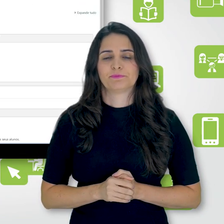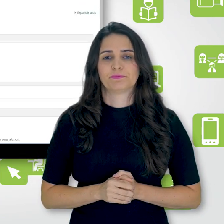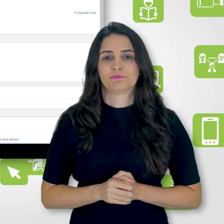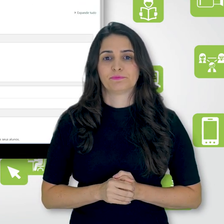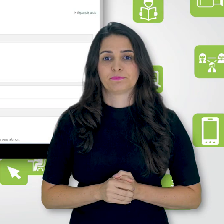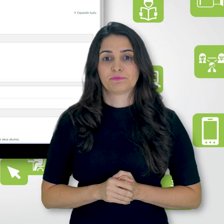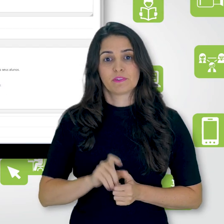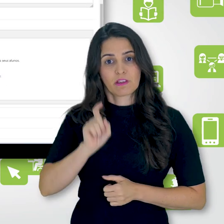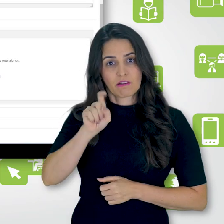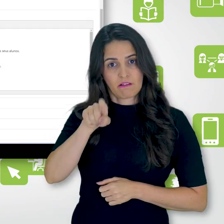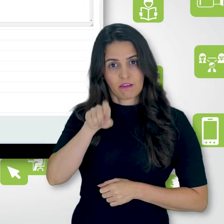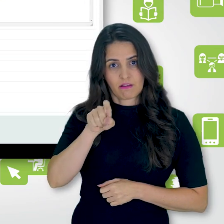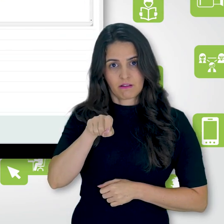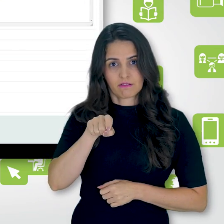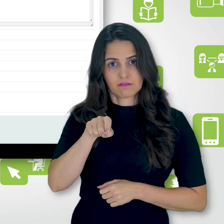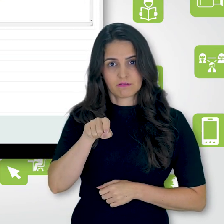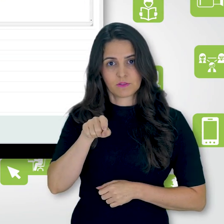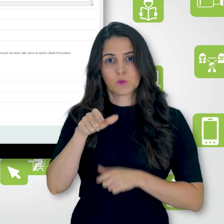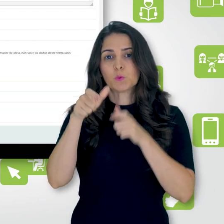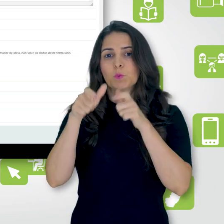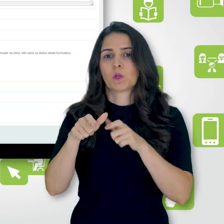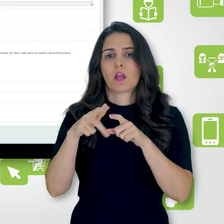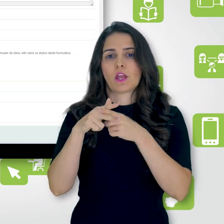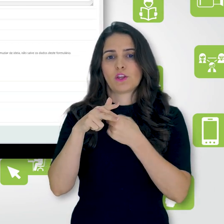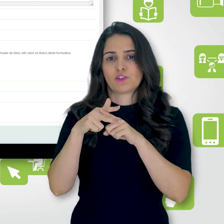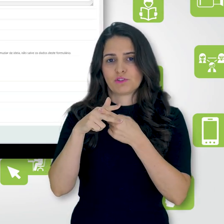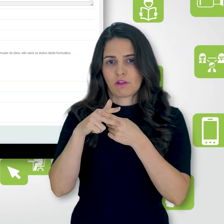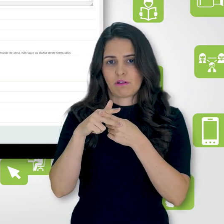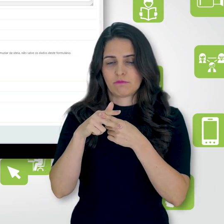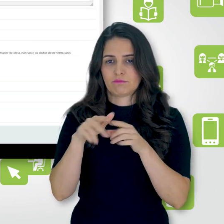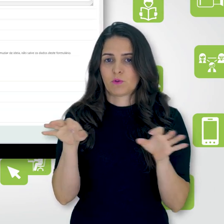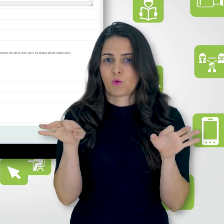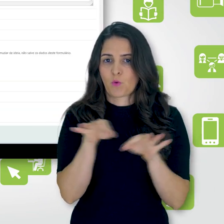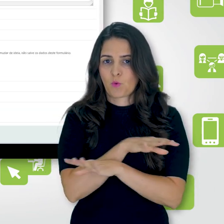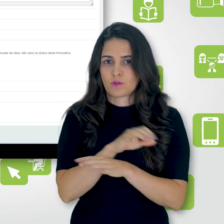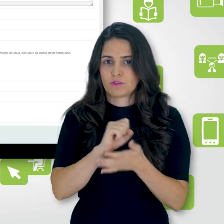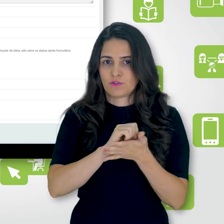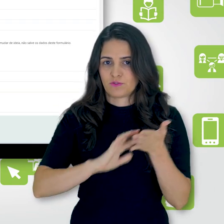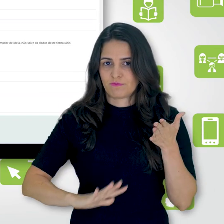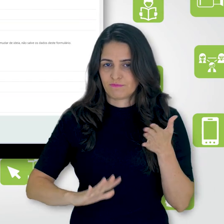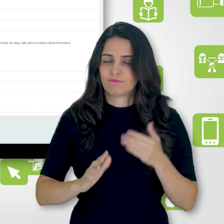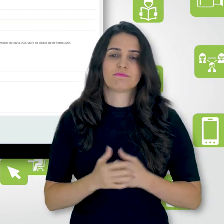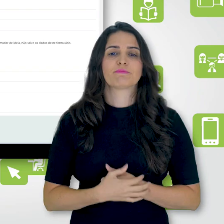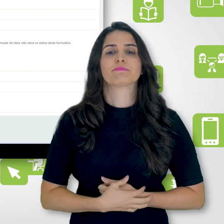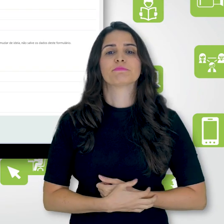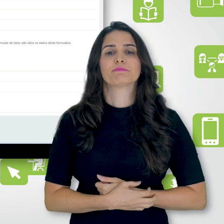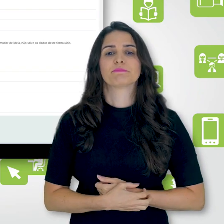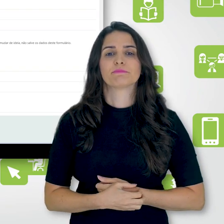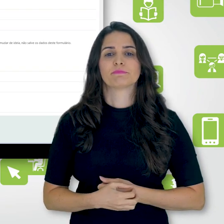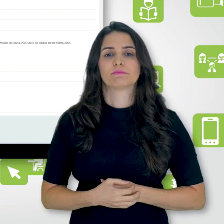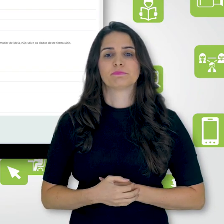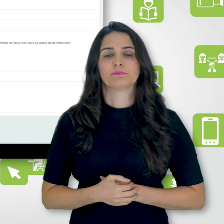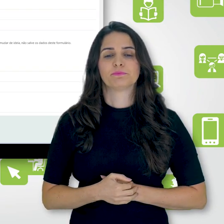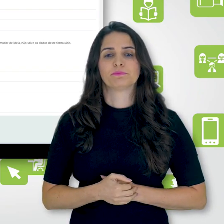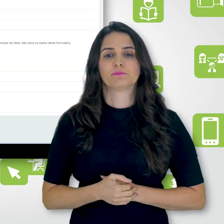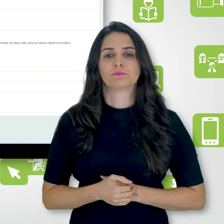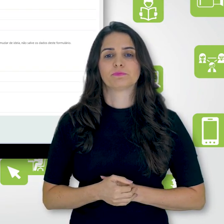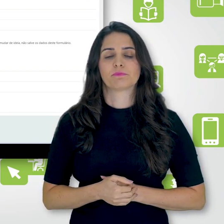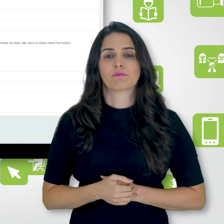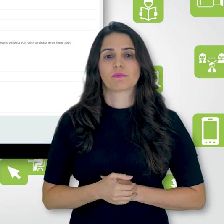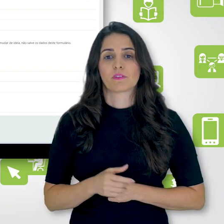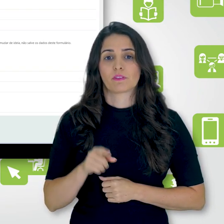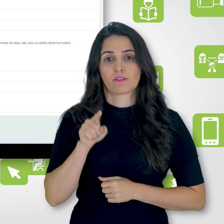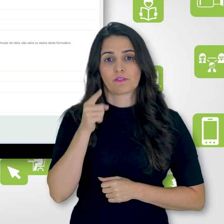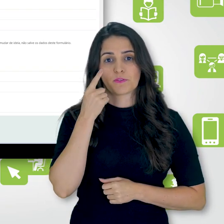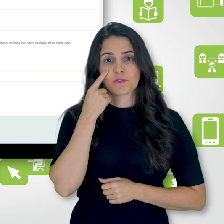configurações, vou em conclusão de atividade, e aí eu vou aqui em acompanhamento